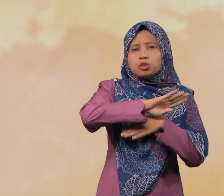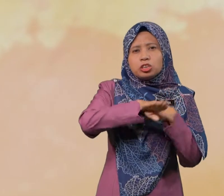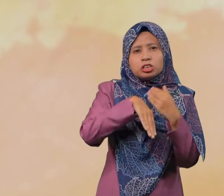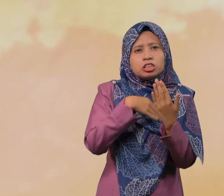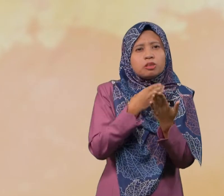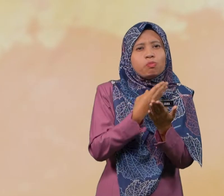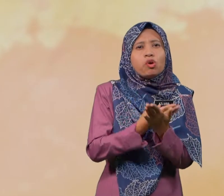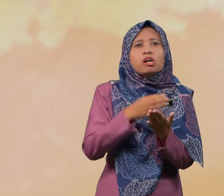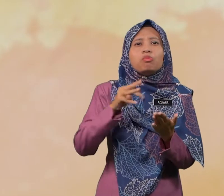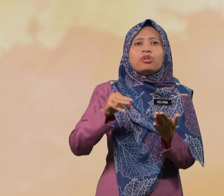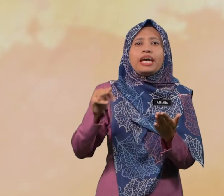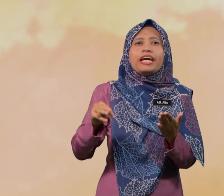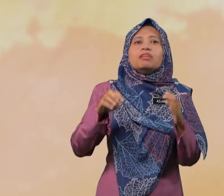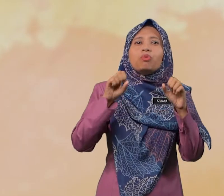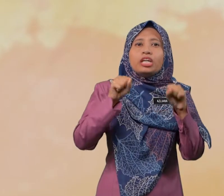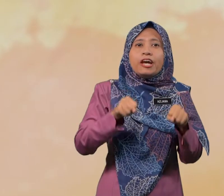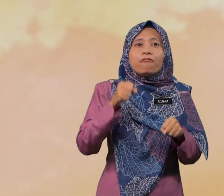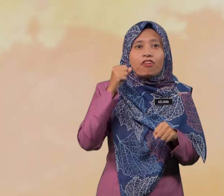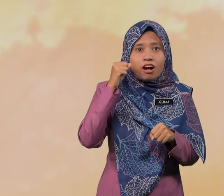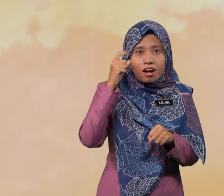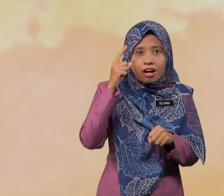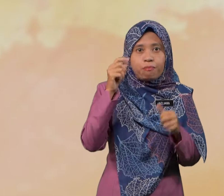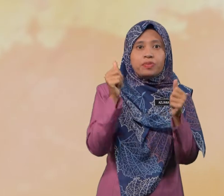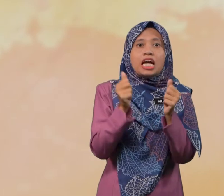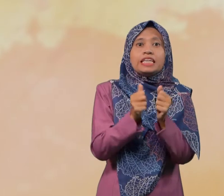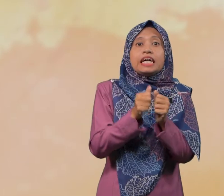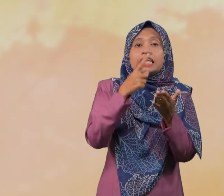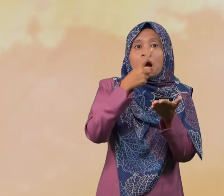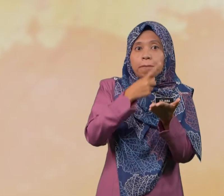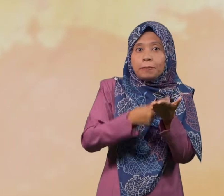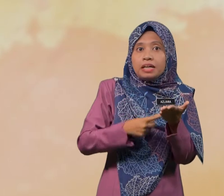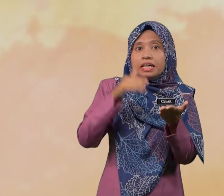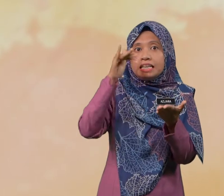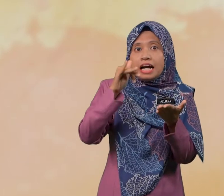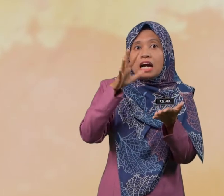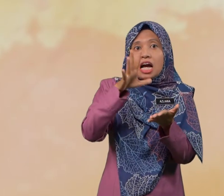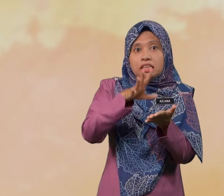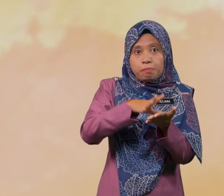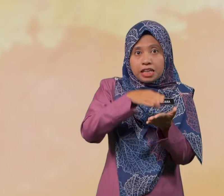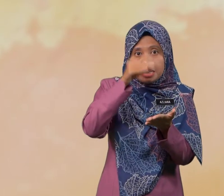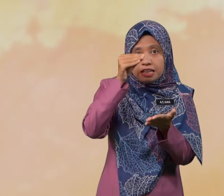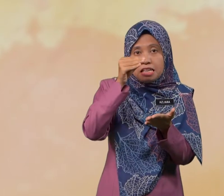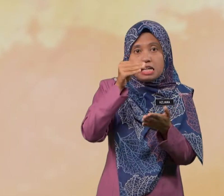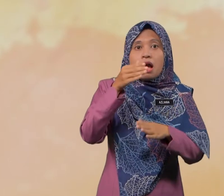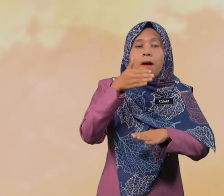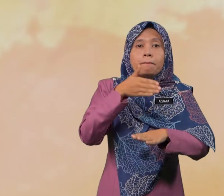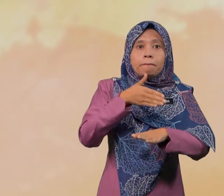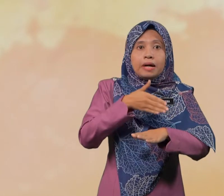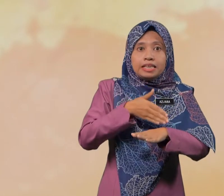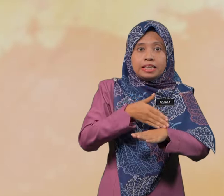Semua Murid Boleh Faham Dengan Apa Yang Dipelajari Pada